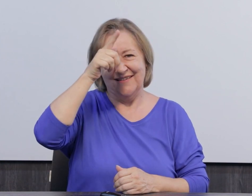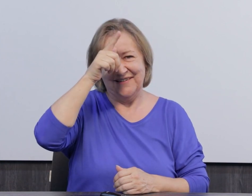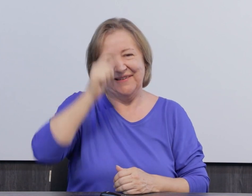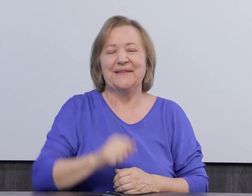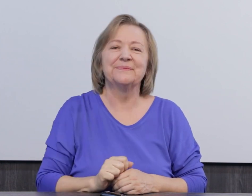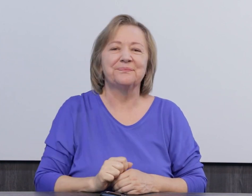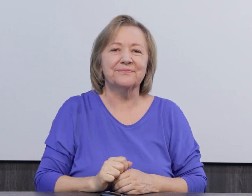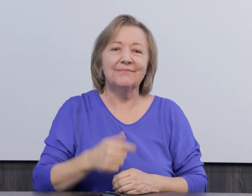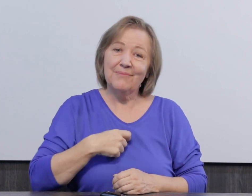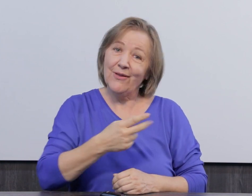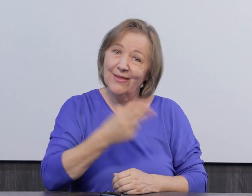Eu me chamo Irene.